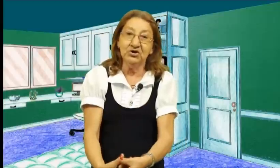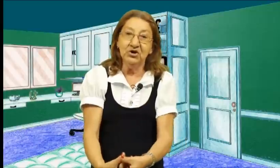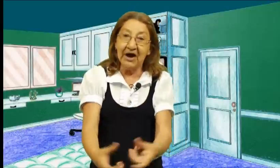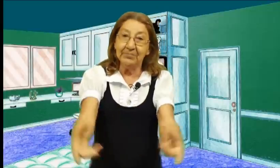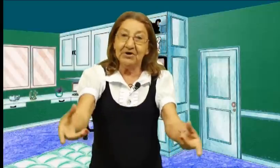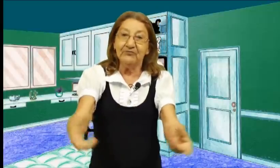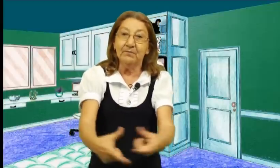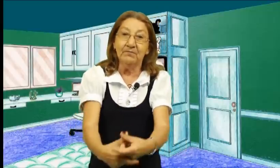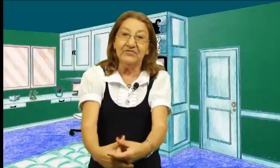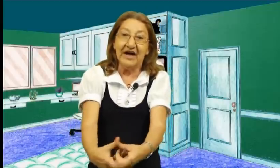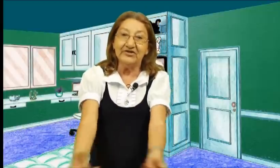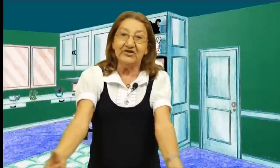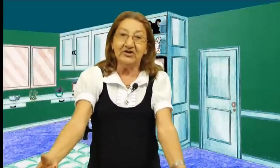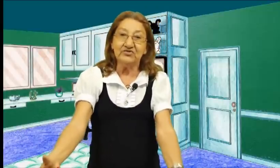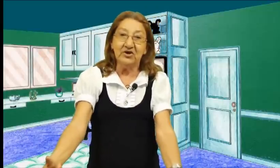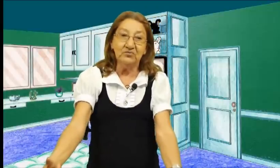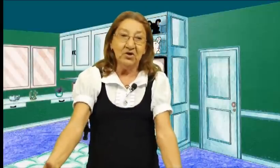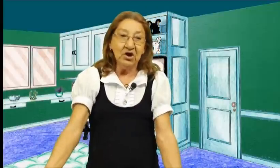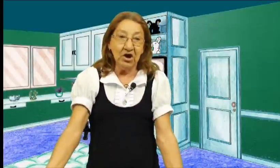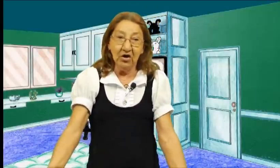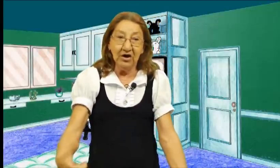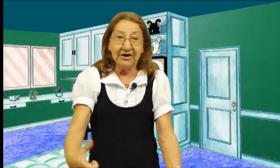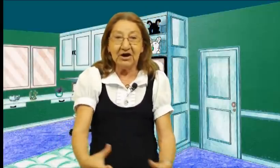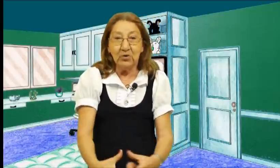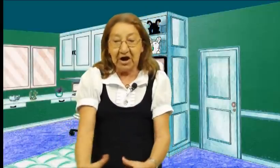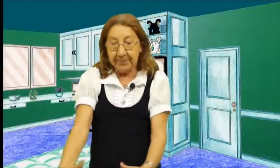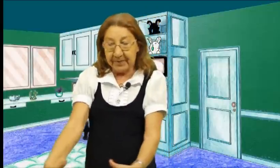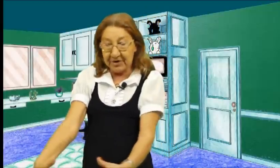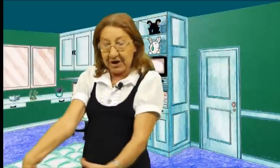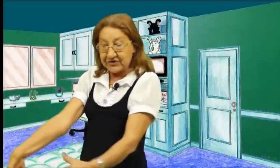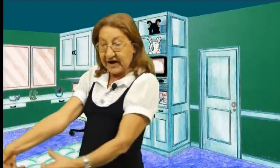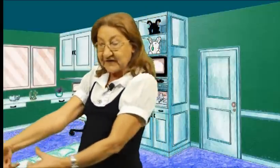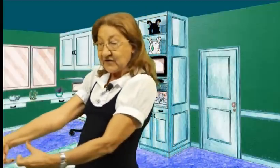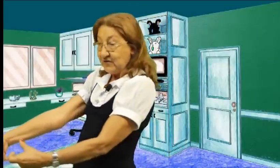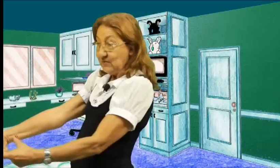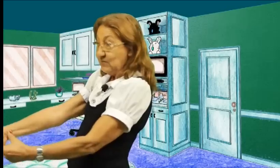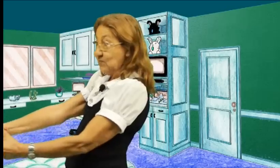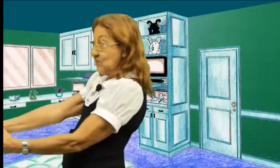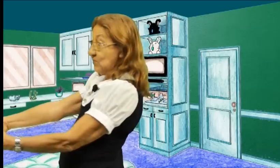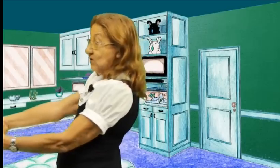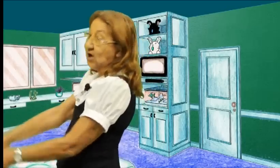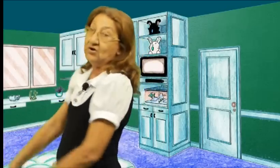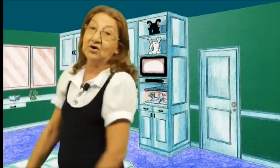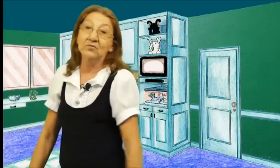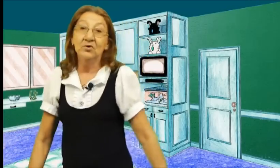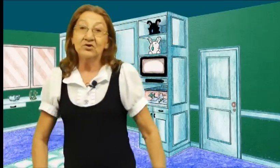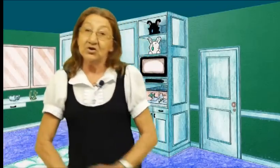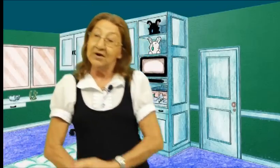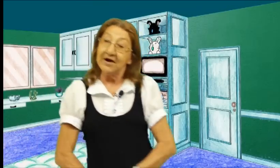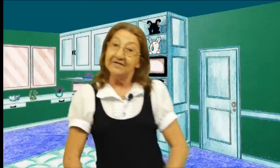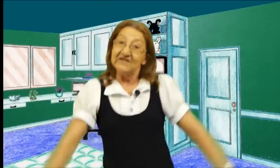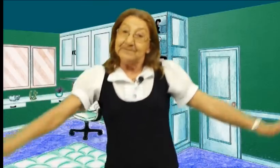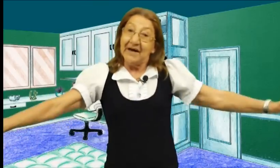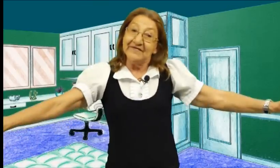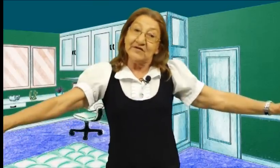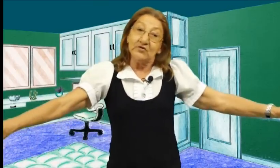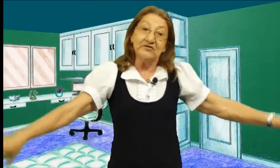Cabe nada dentro não Eu não quero uma casa pra mim entrar assim Quero não Quero uma casa espaçosa